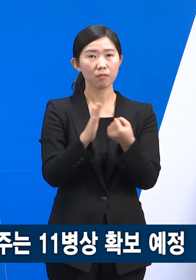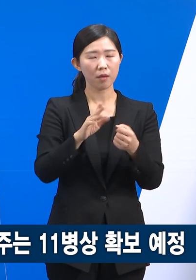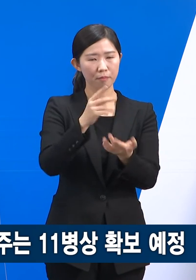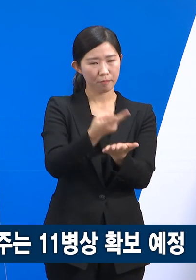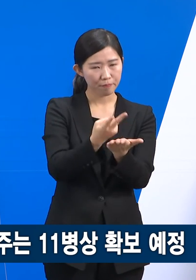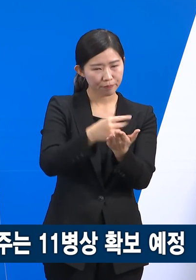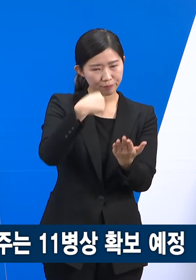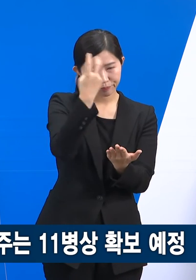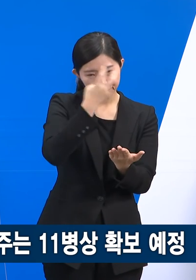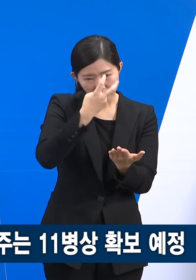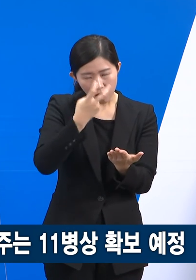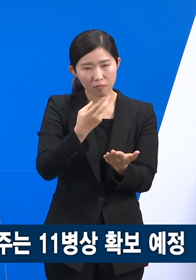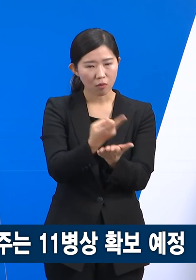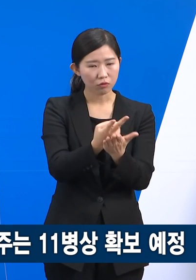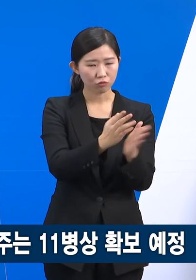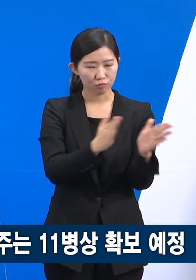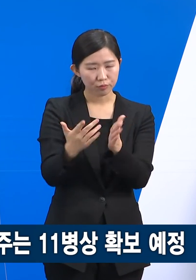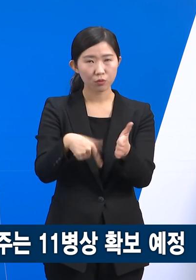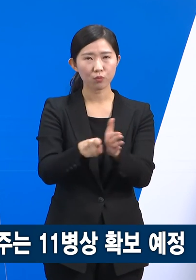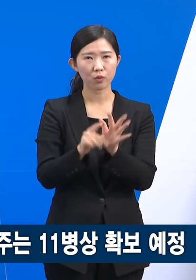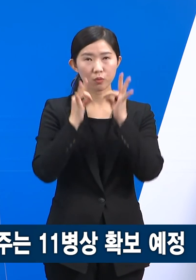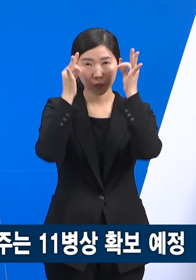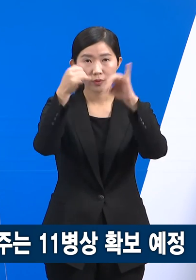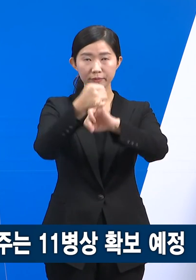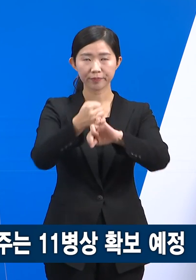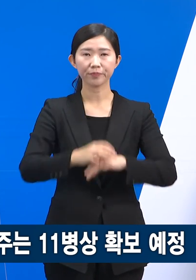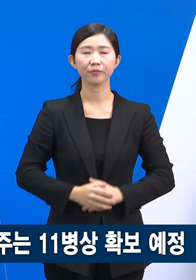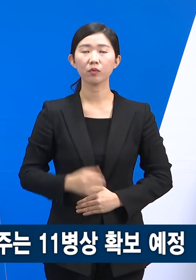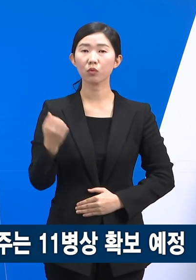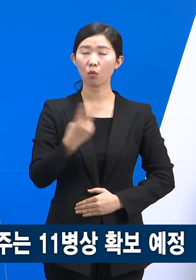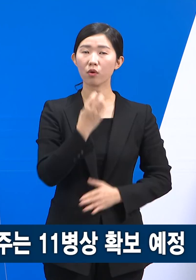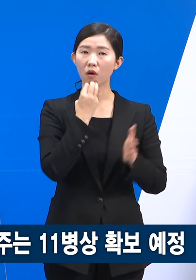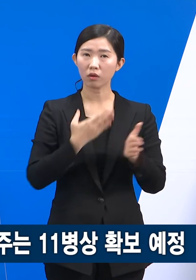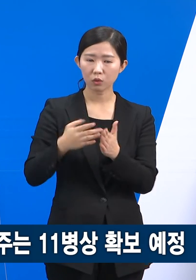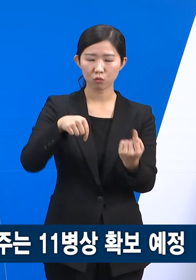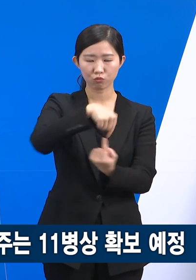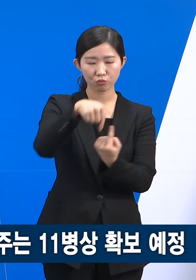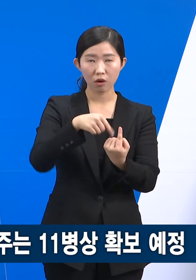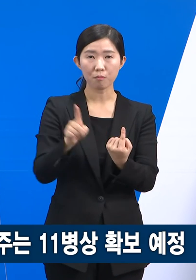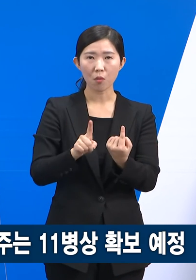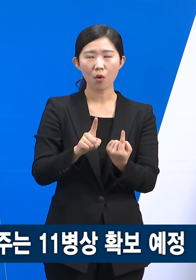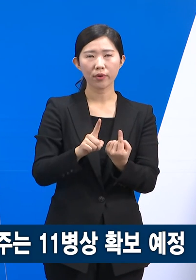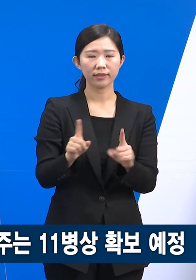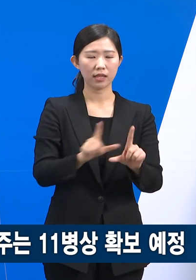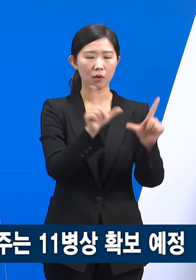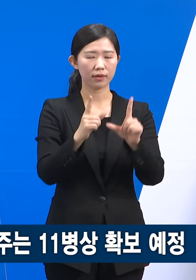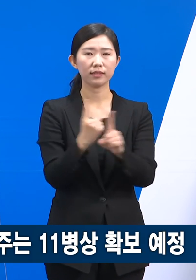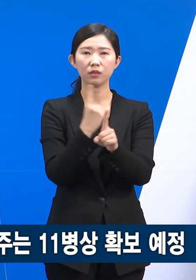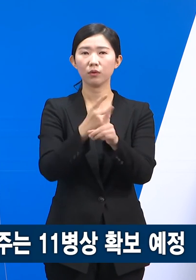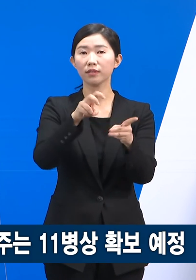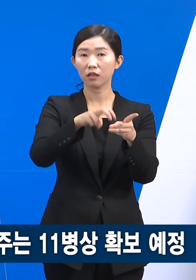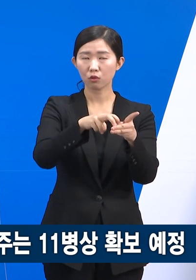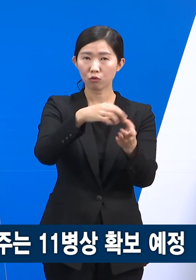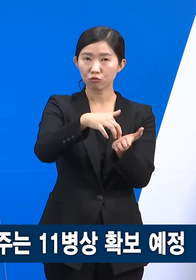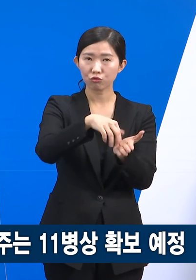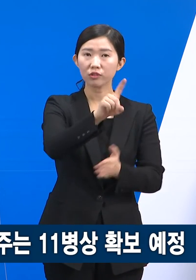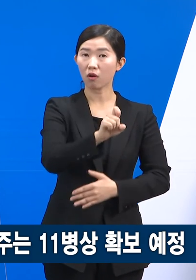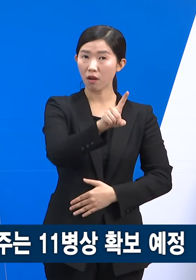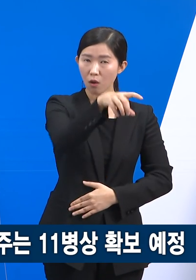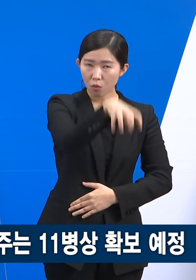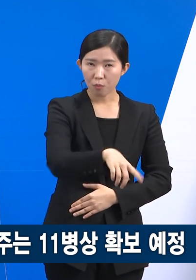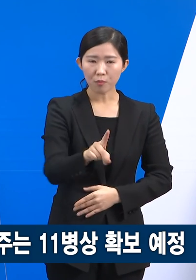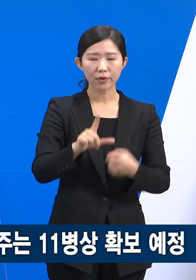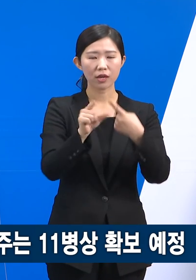독려하여 병상 확보에 차질 없도록 노력하겠습니다. 이외에도 경기도에 운영하는 총 11개의 생활치료센터에는 1월